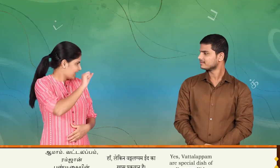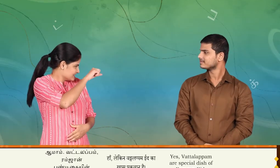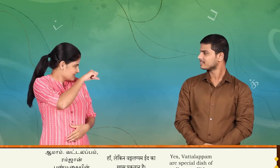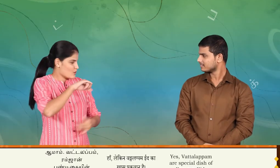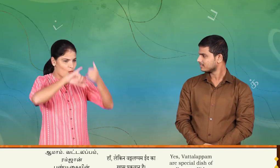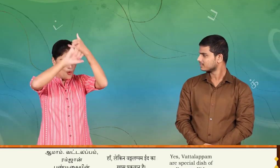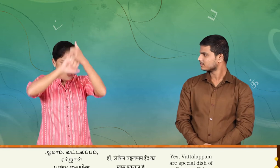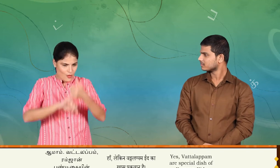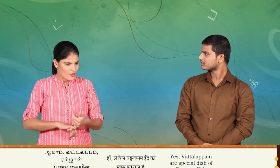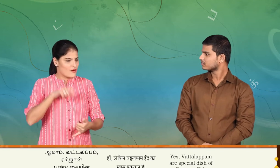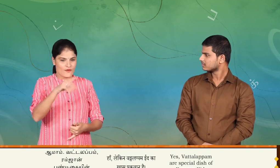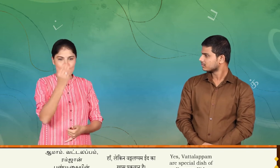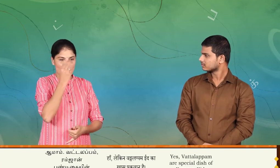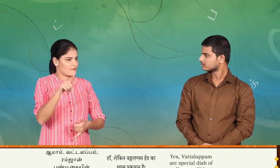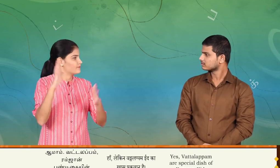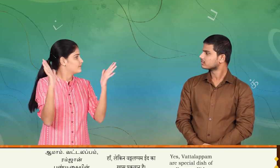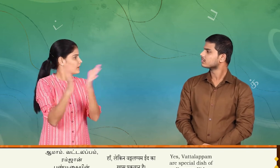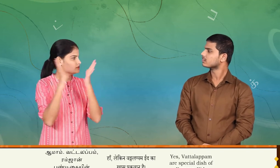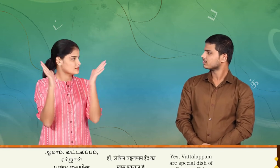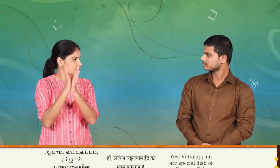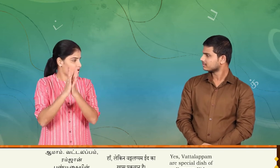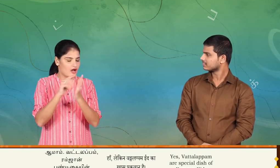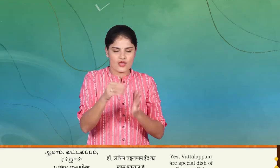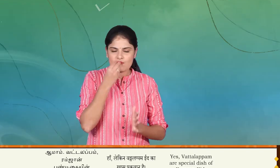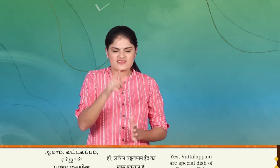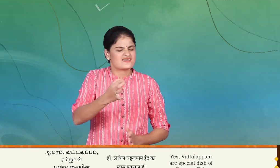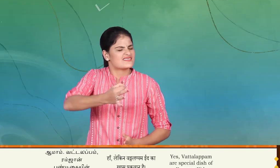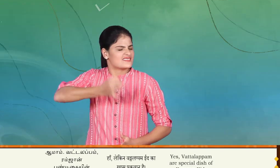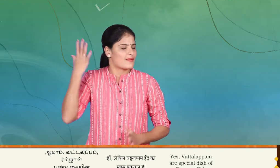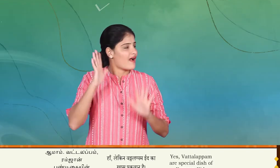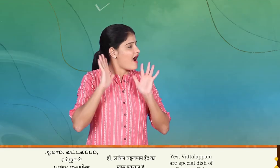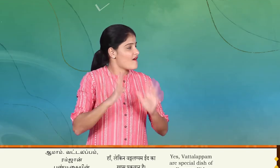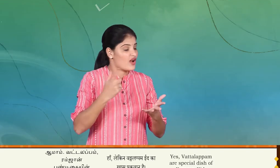ஆமாம் வட்டல் ஆப்பம்cartம் ரம்ஜான் பண்டுகையின் சிறப்பு உணவாகும்